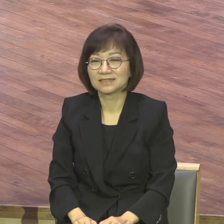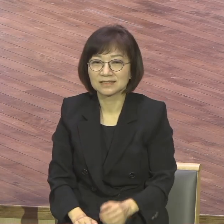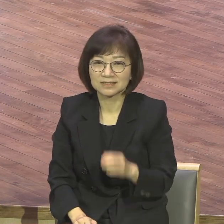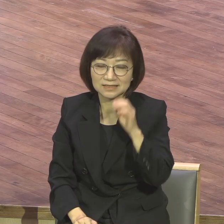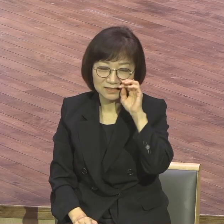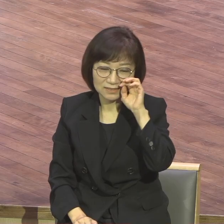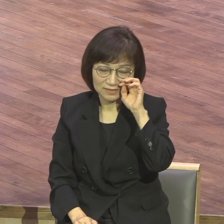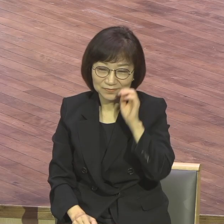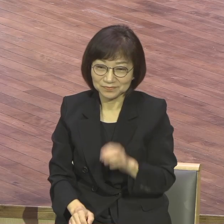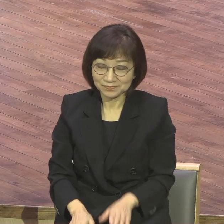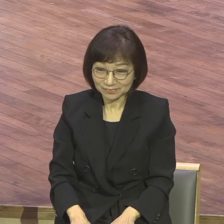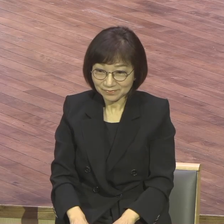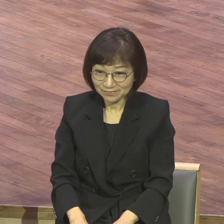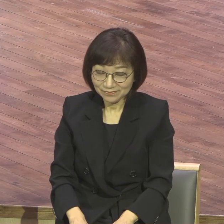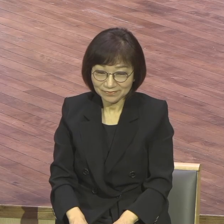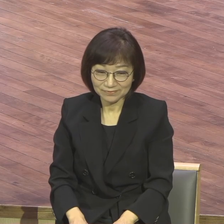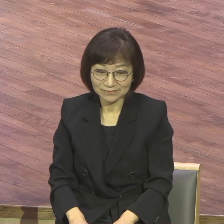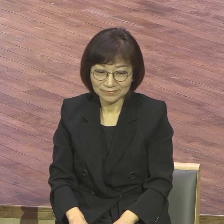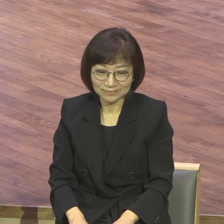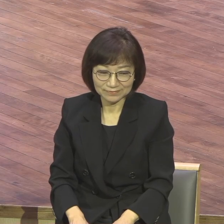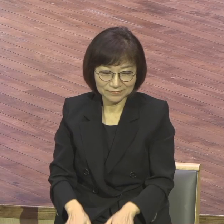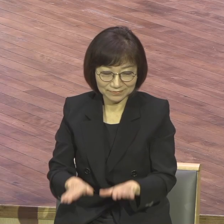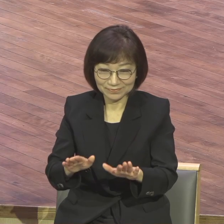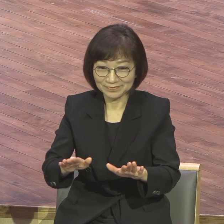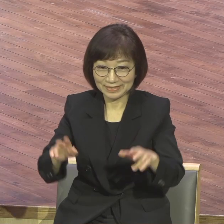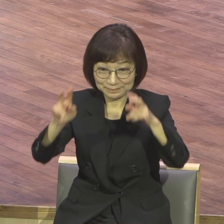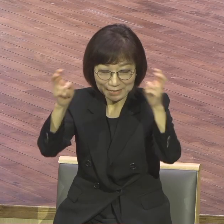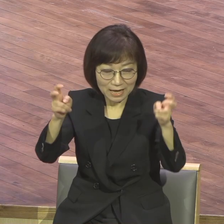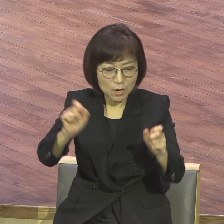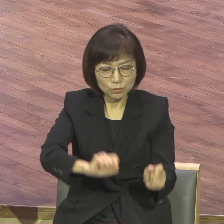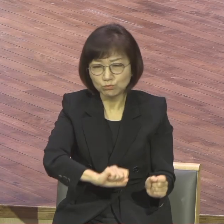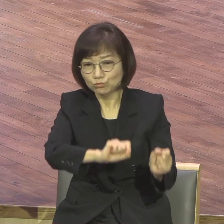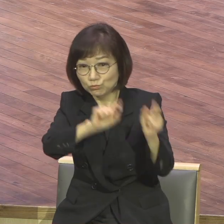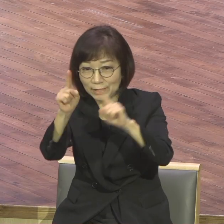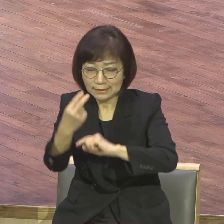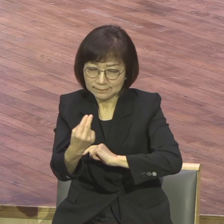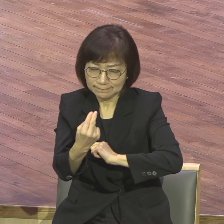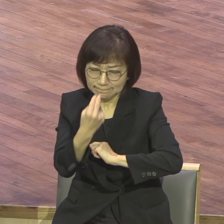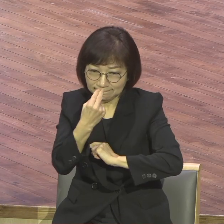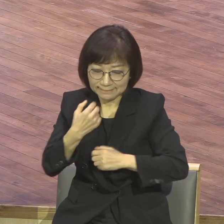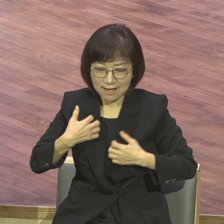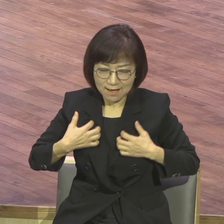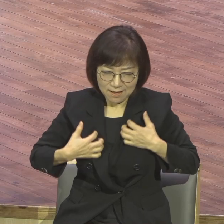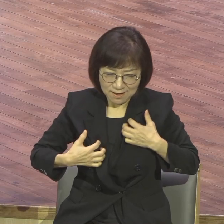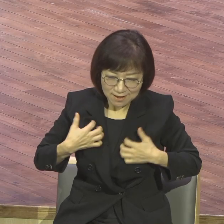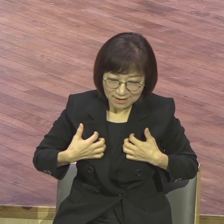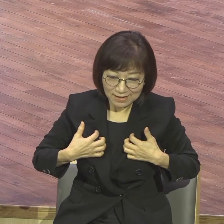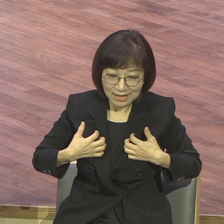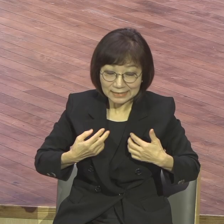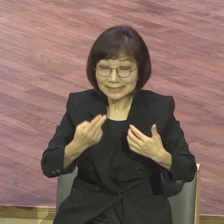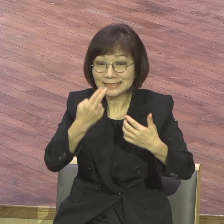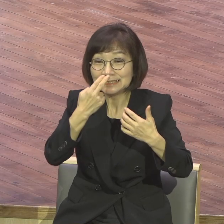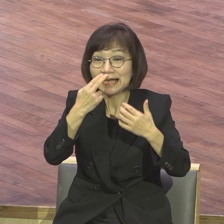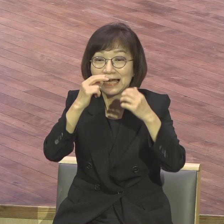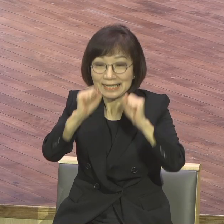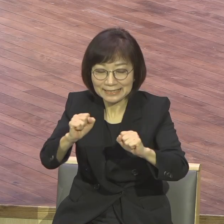읽어드린 말씀 가지고 부활 생명을 누리는 산소망의 삶이란